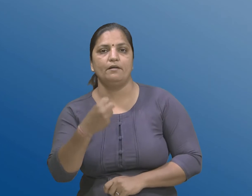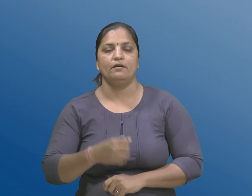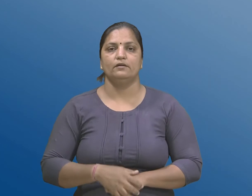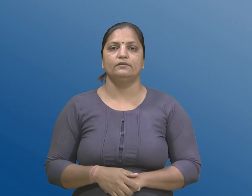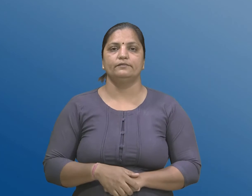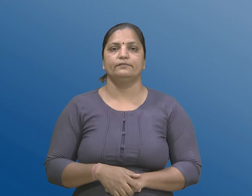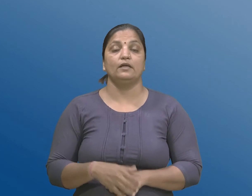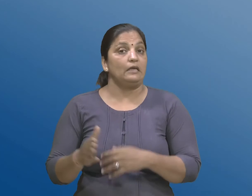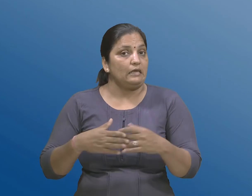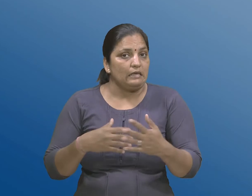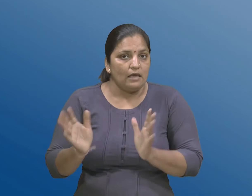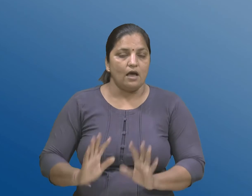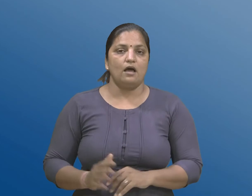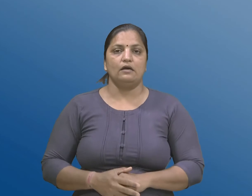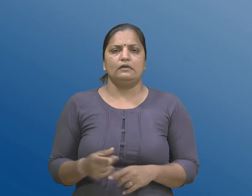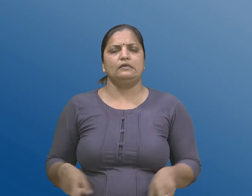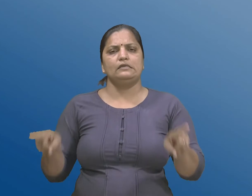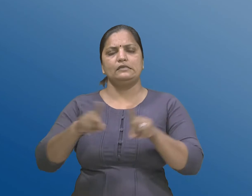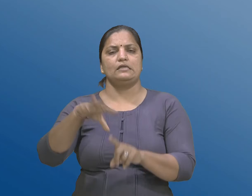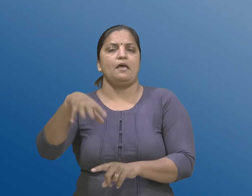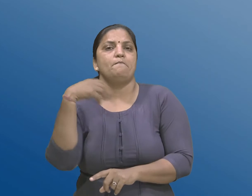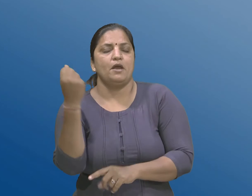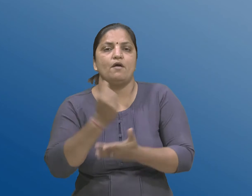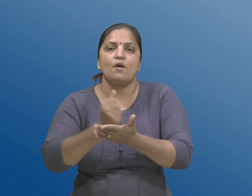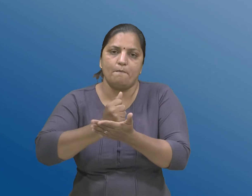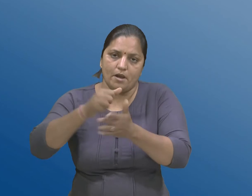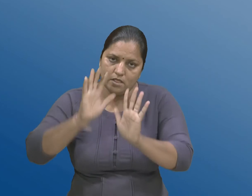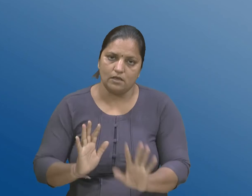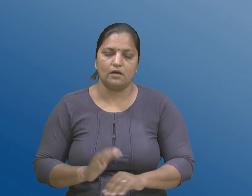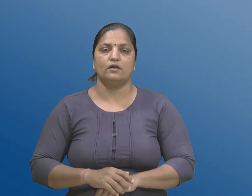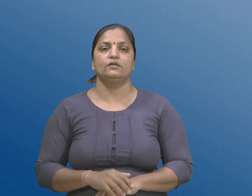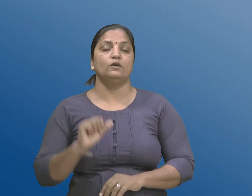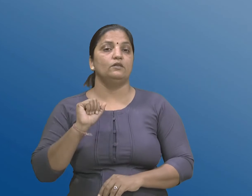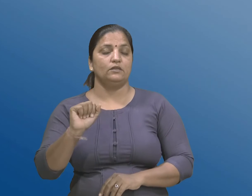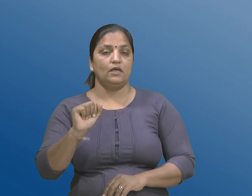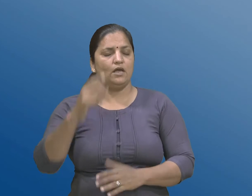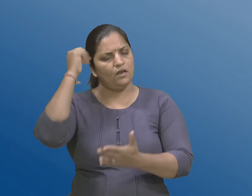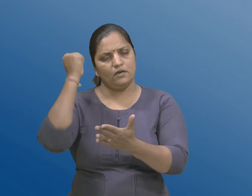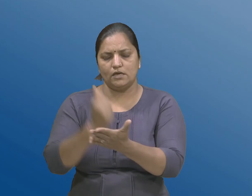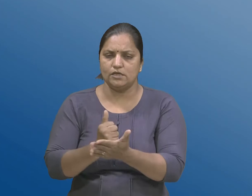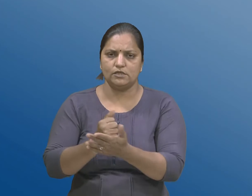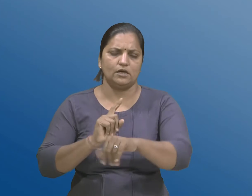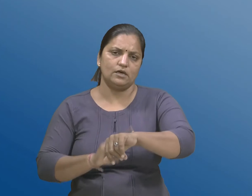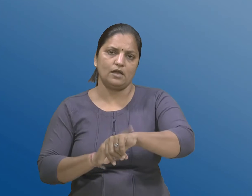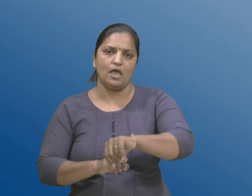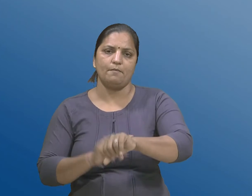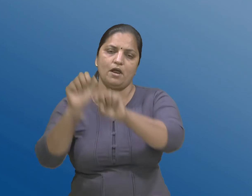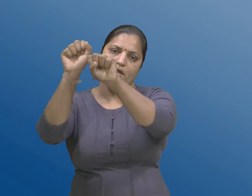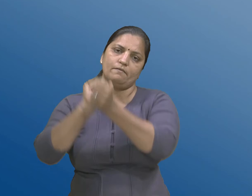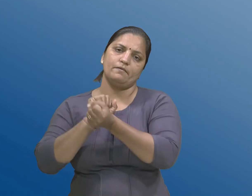अथवा ते रिते मिलववानों प्रहत्न करे छे तो ते निश्चित मुदत माटे सजाने पात्र बन छे